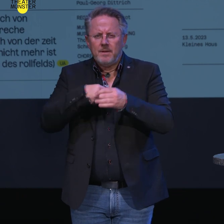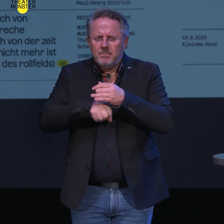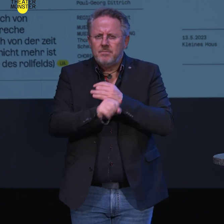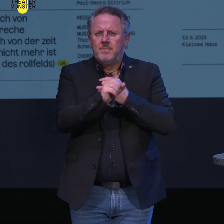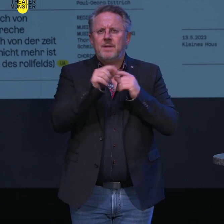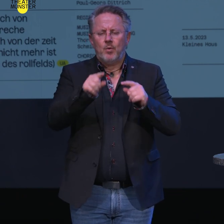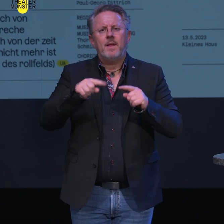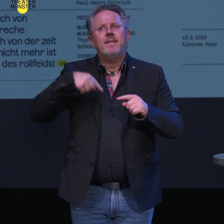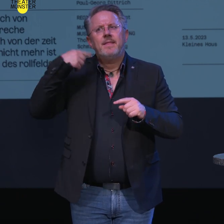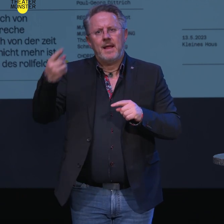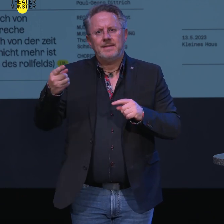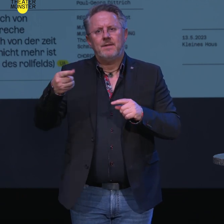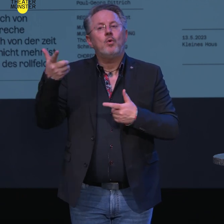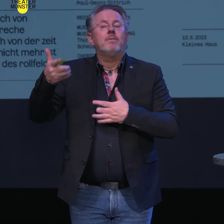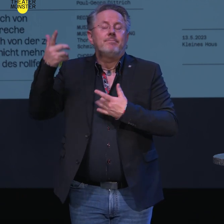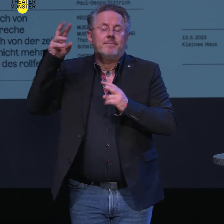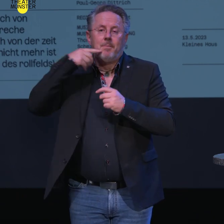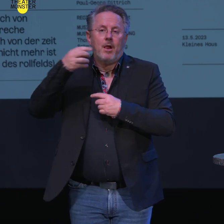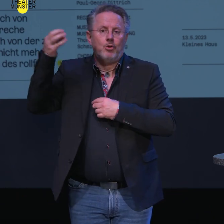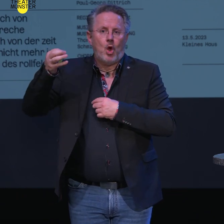nächste Generation, für die Tochtergeneration.